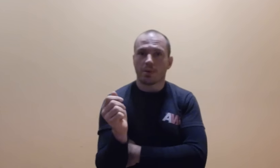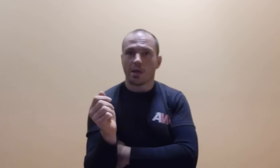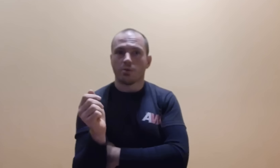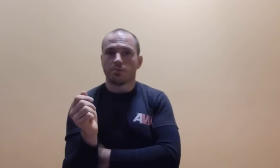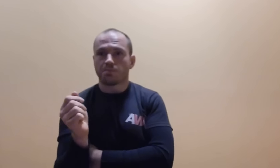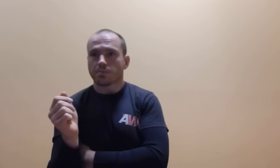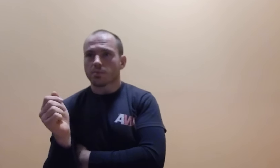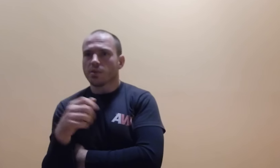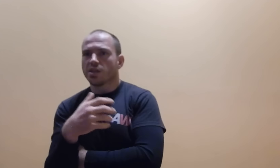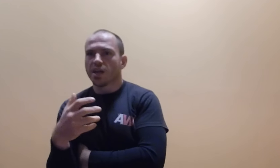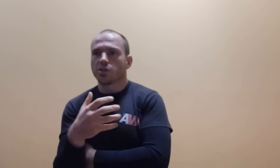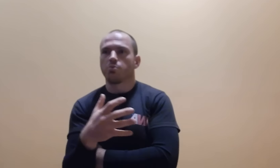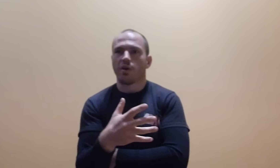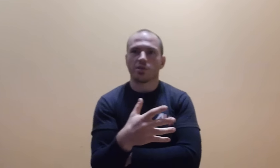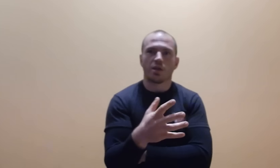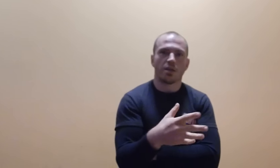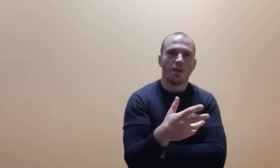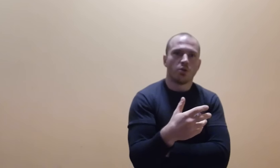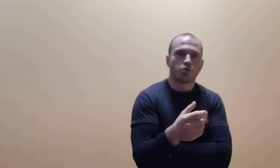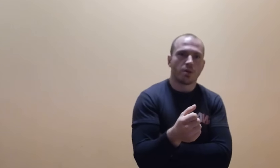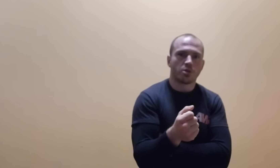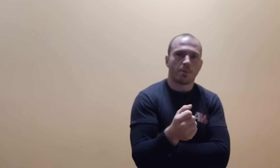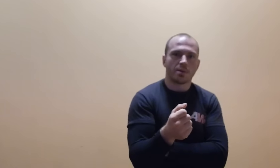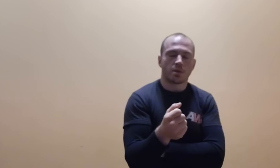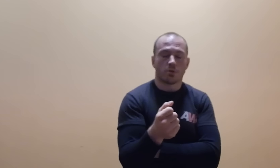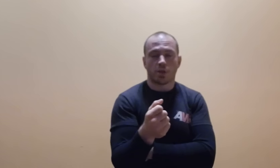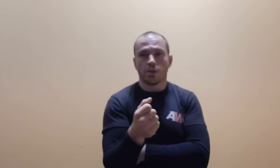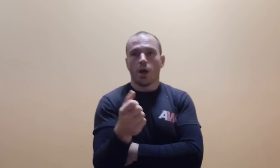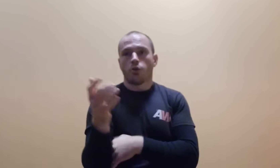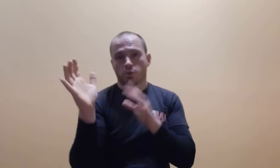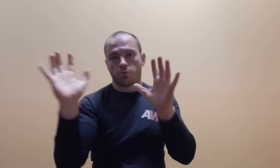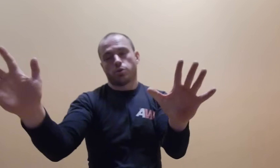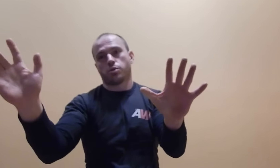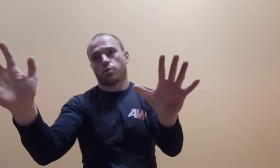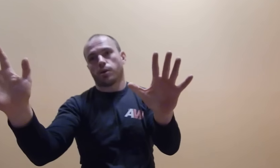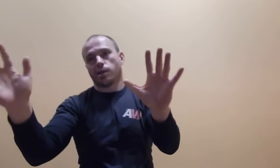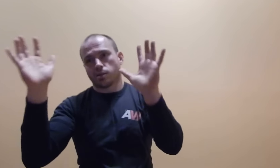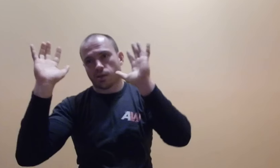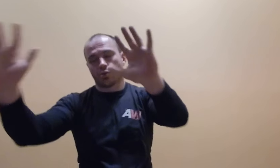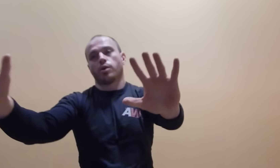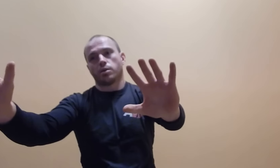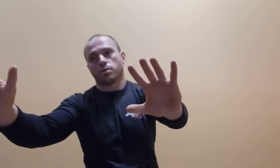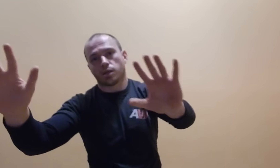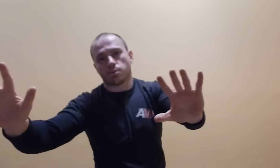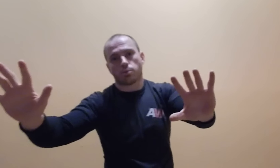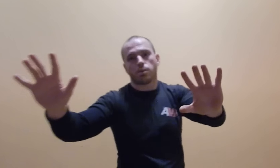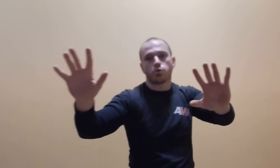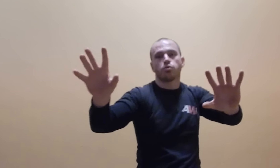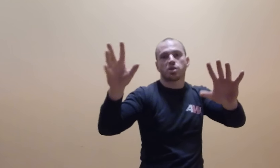padały, nie jakieś poważne, ale czujemy się bardziej zagrożeni, to możemy unieść obie ręce, słuchaj, nie chcę problemu, tu już jest